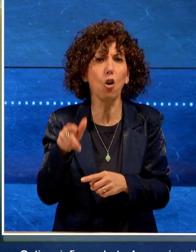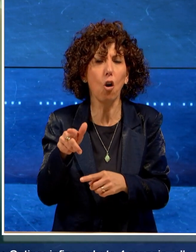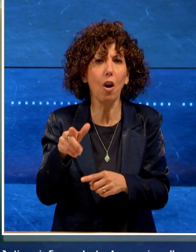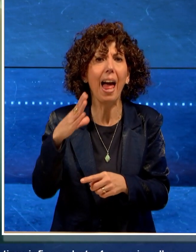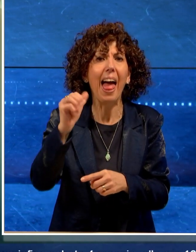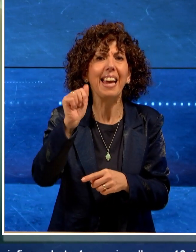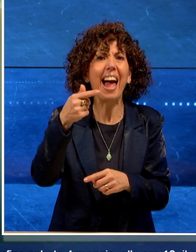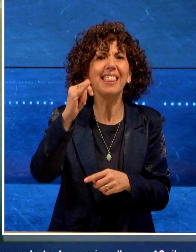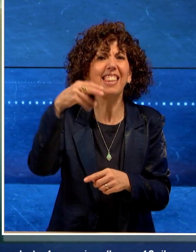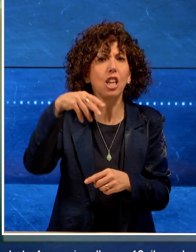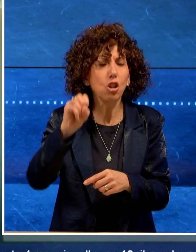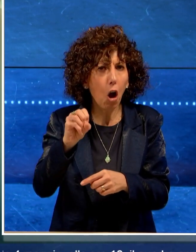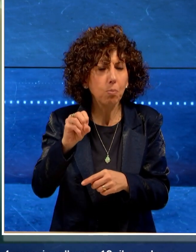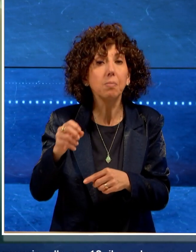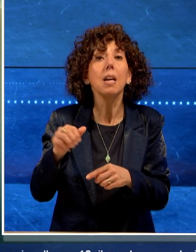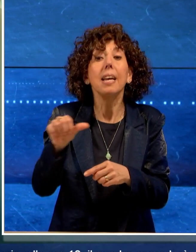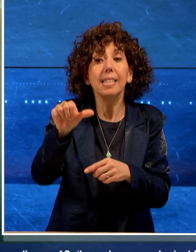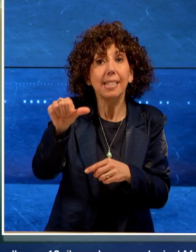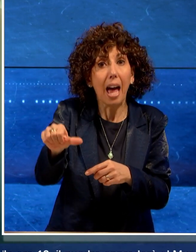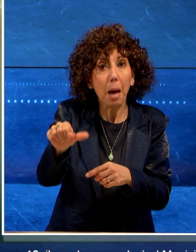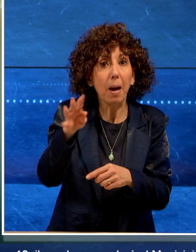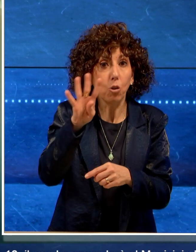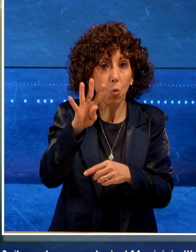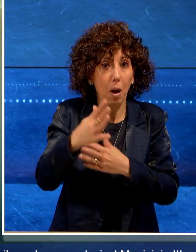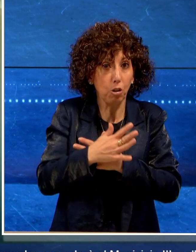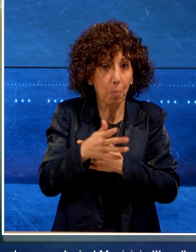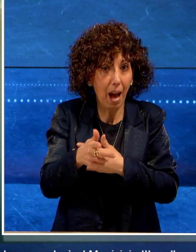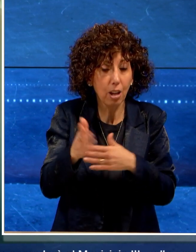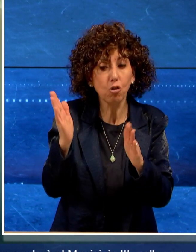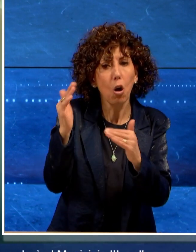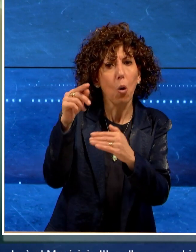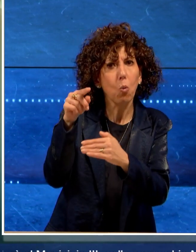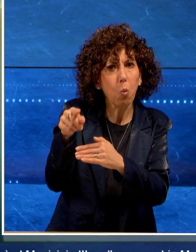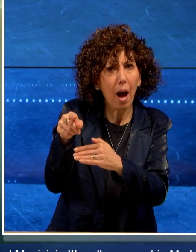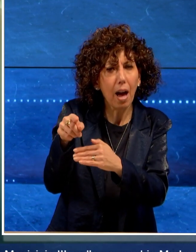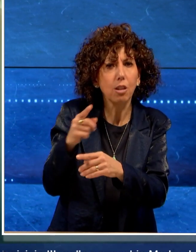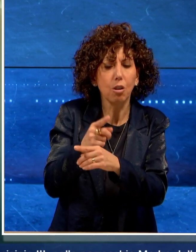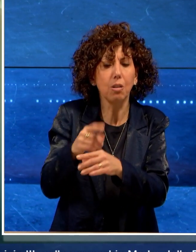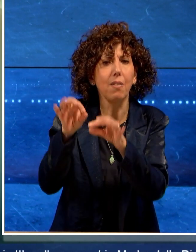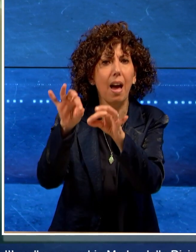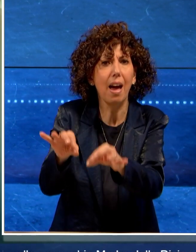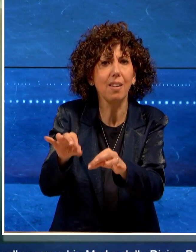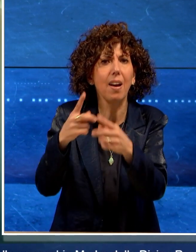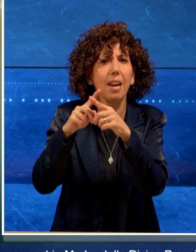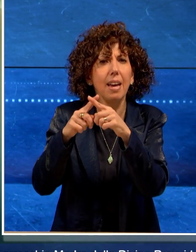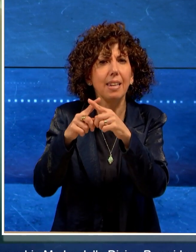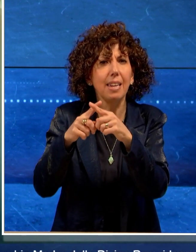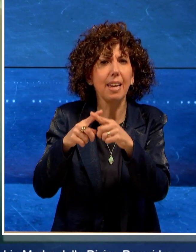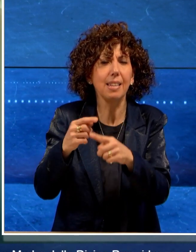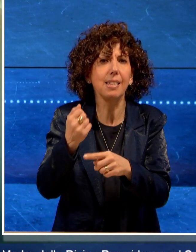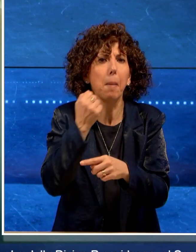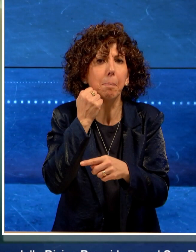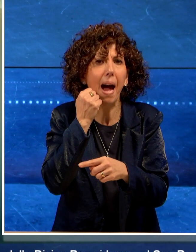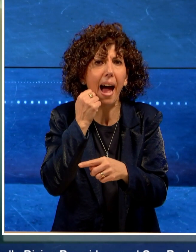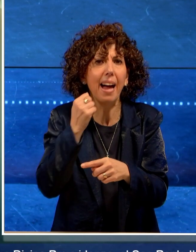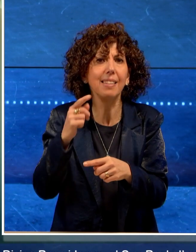a Catino. Infine, sabato 4 maggio, il quadro approderà nella parrocchia Madre